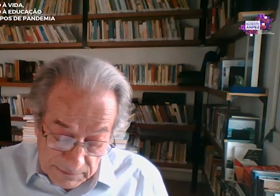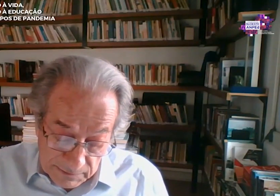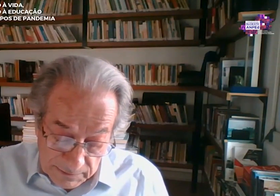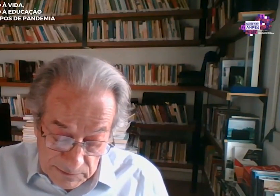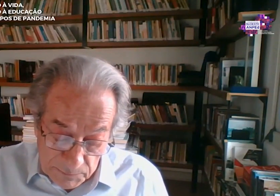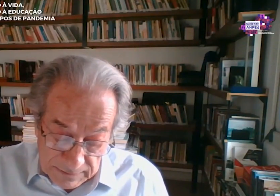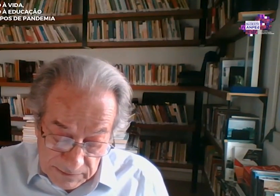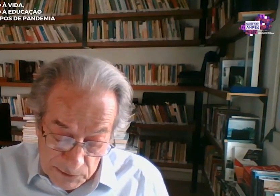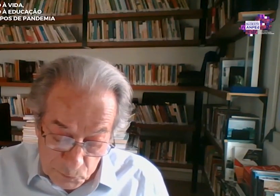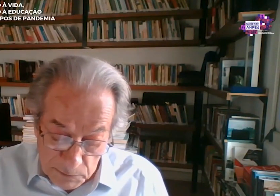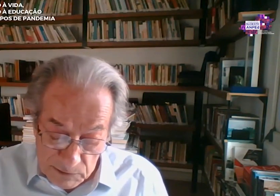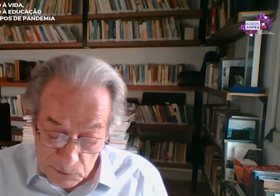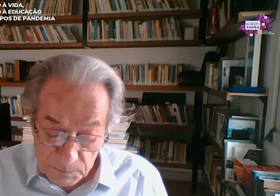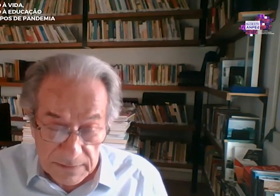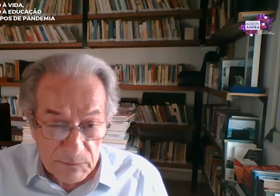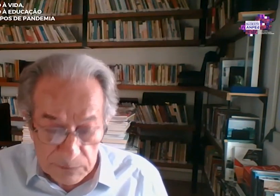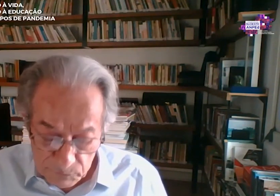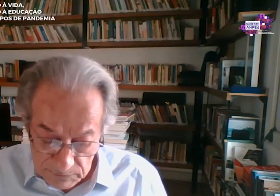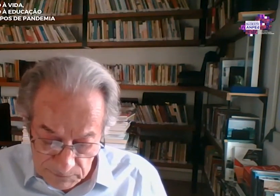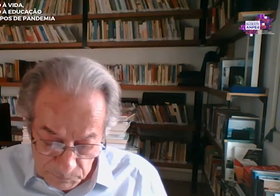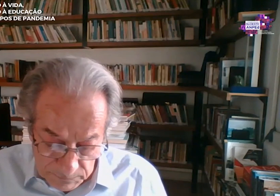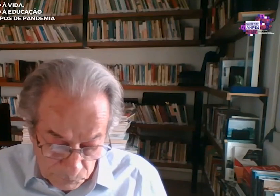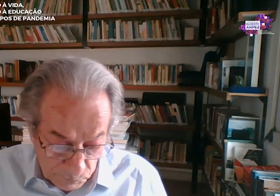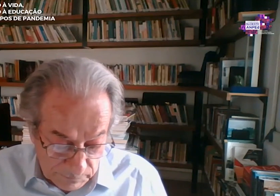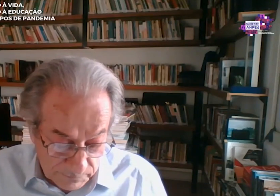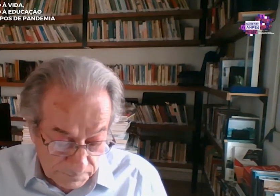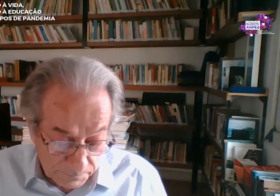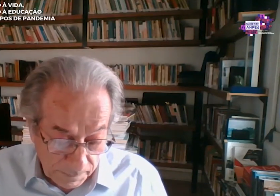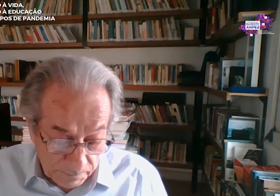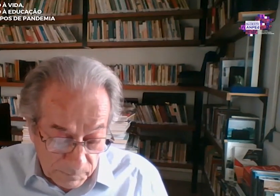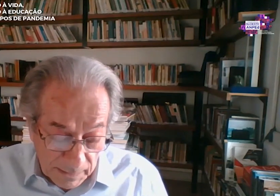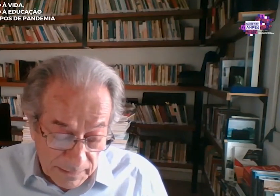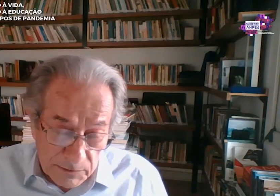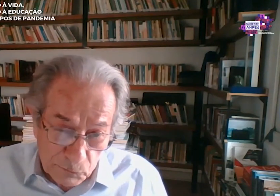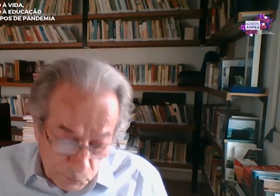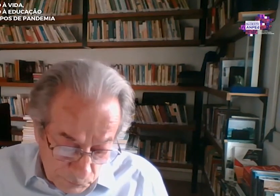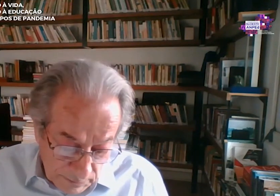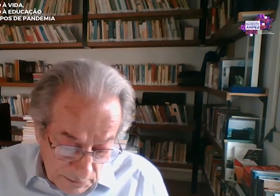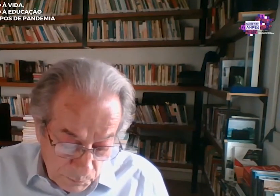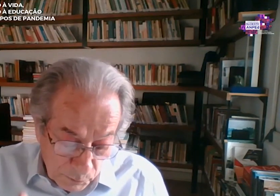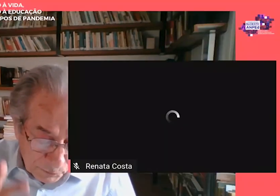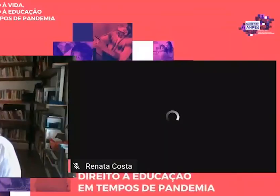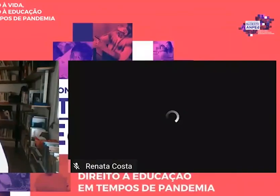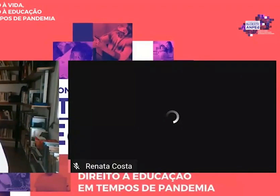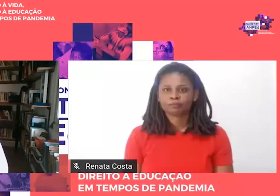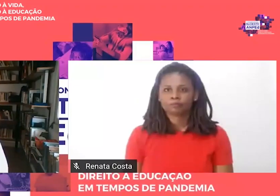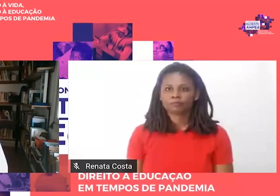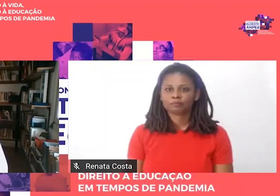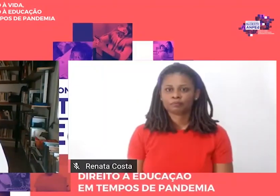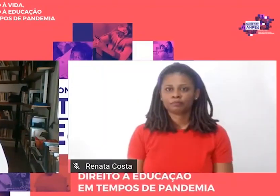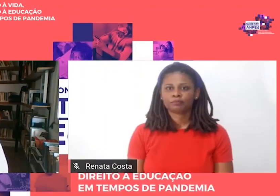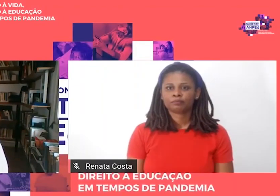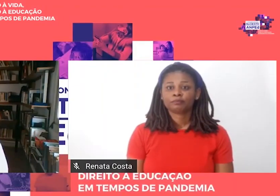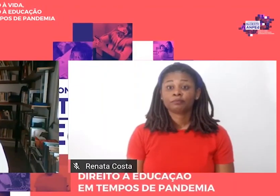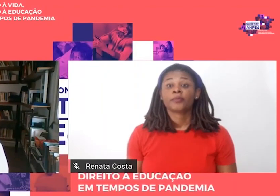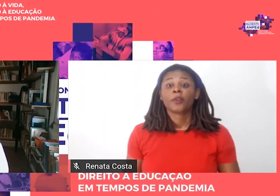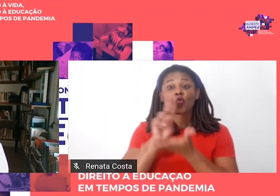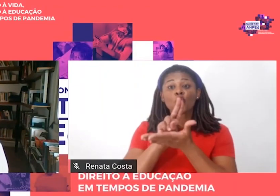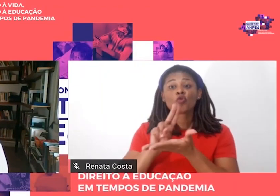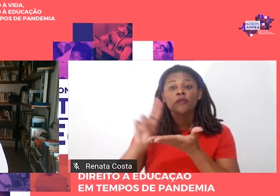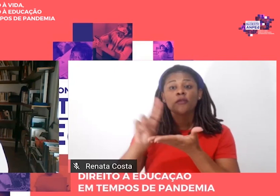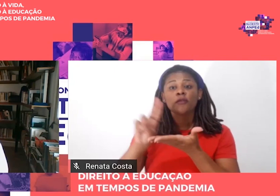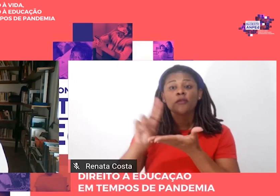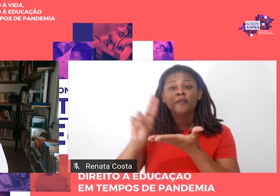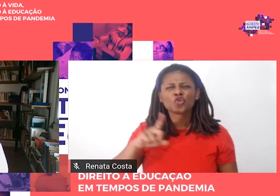capacidade entre a plateia e o balcão para 1.200 pessoas. Aí, todo aquele povo foi se deslocando